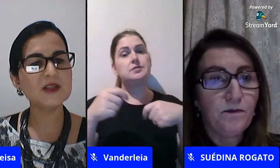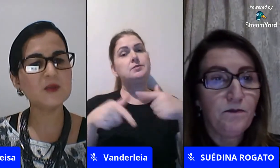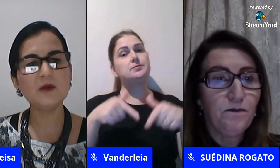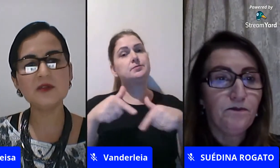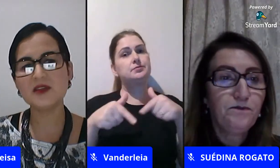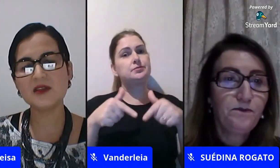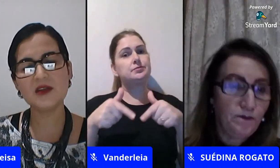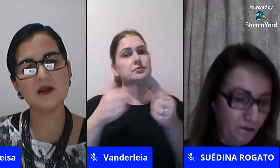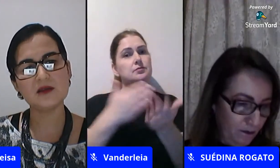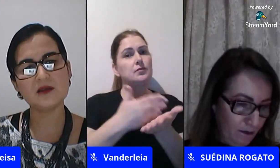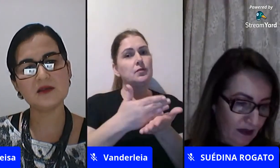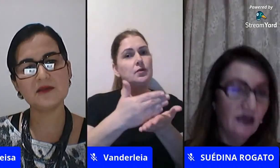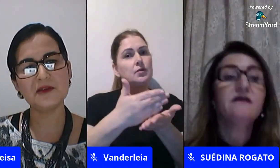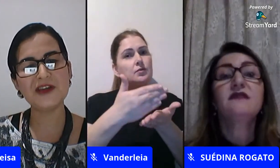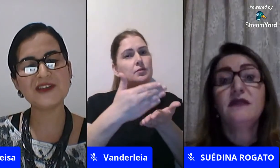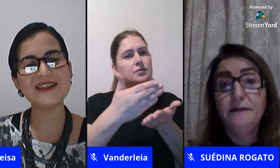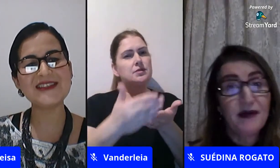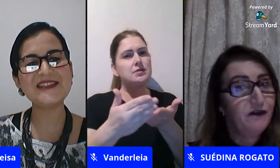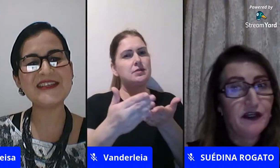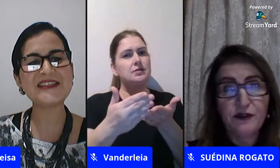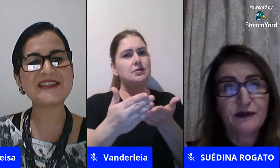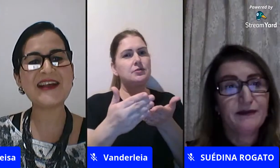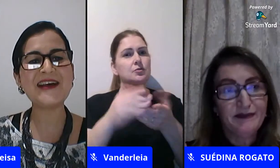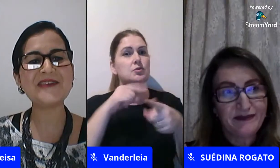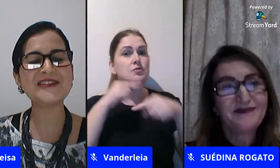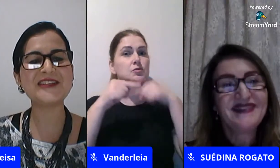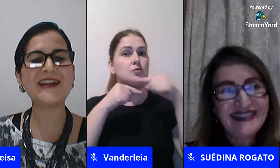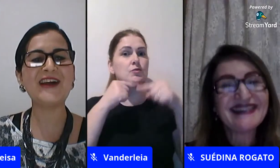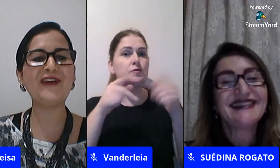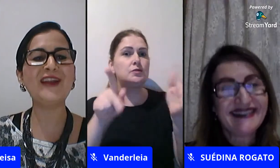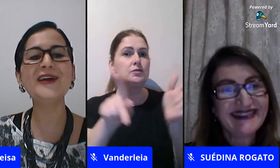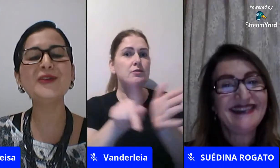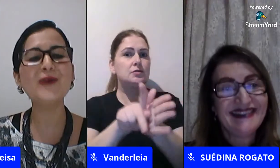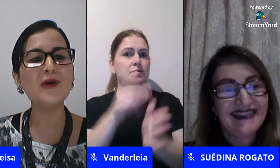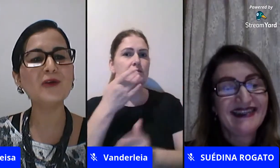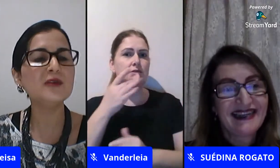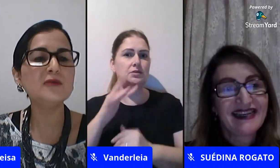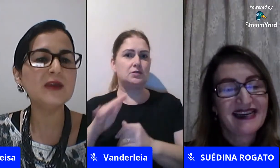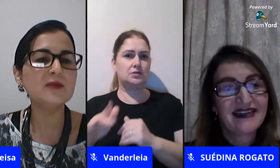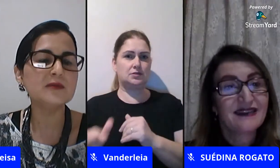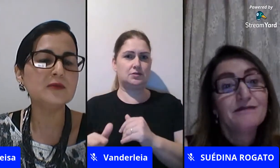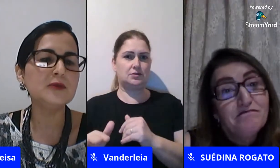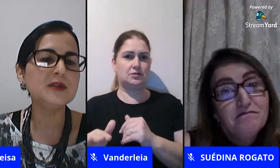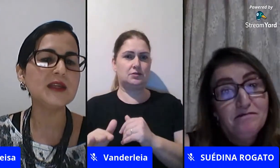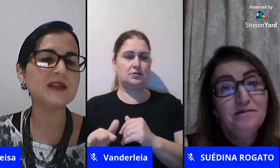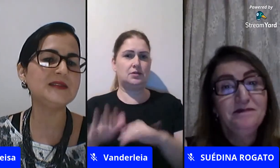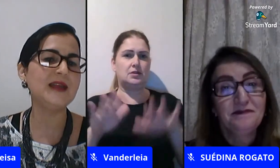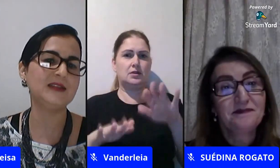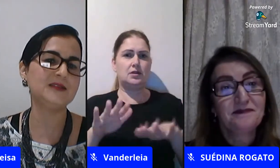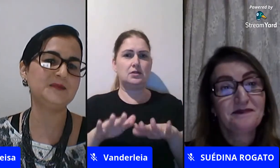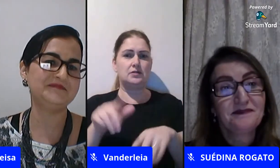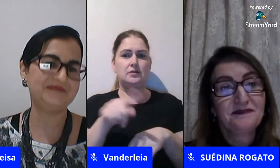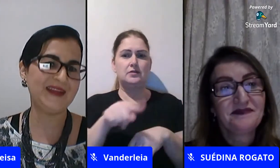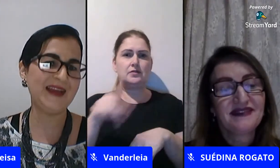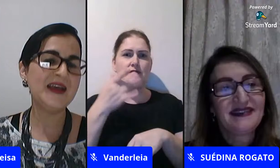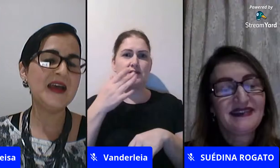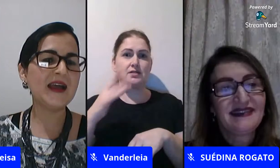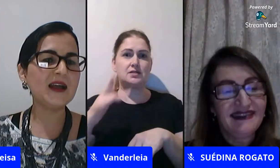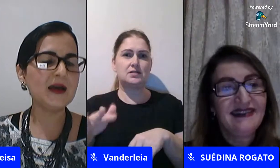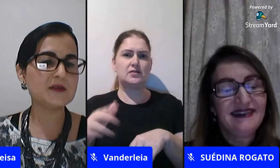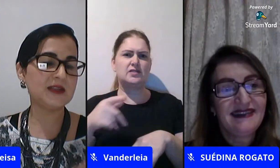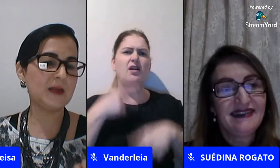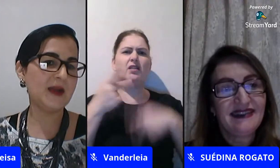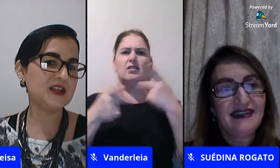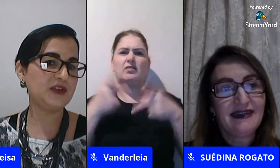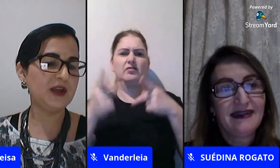também das perguntas das crianças eu acho às vezes desnecessário você chegar falando algo que não é do interesse delas né